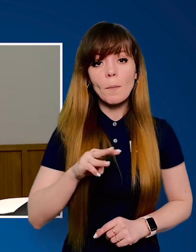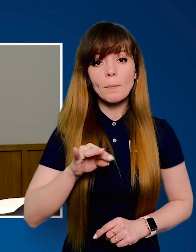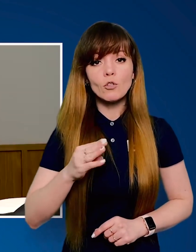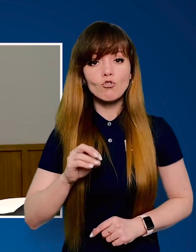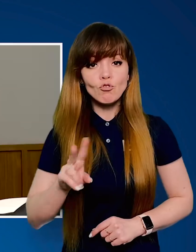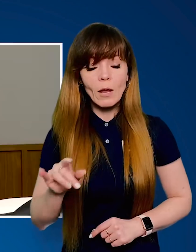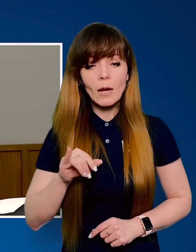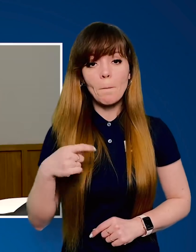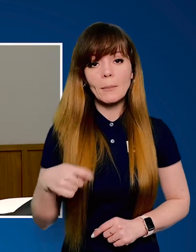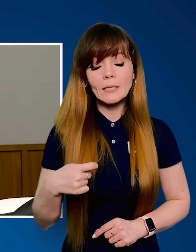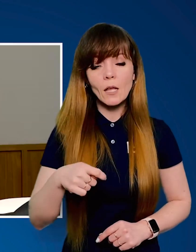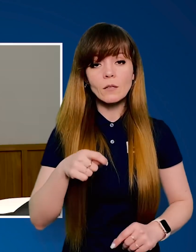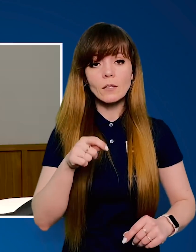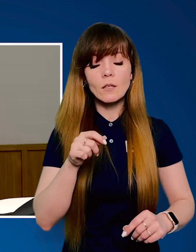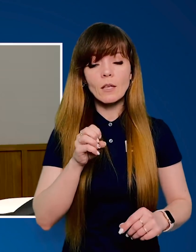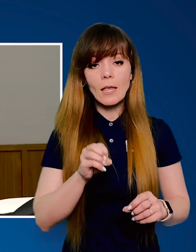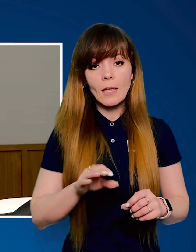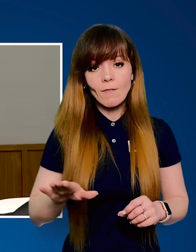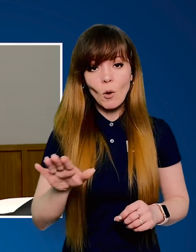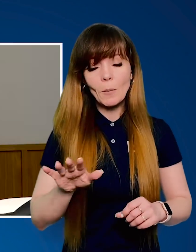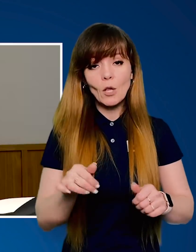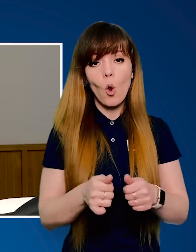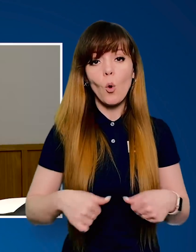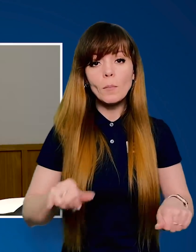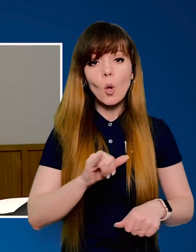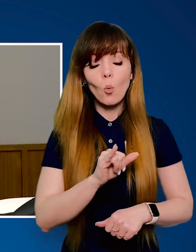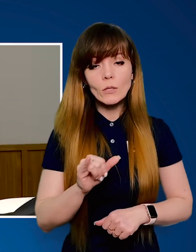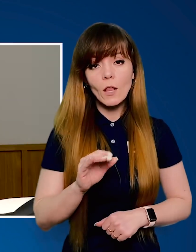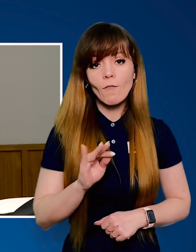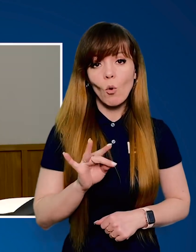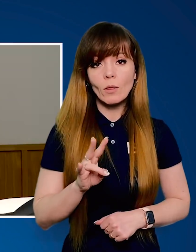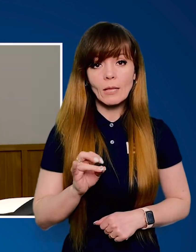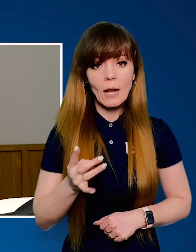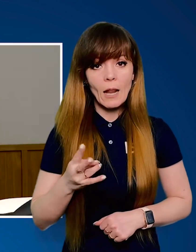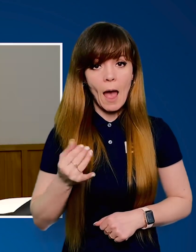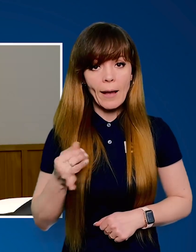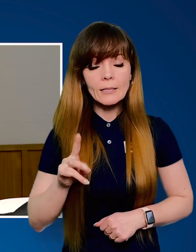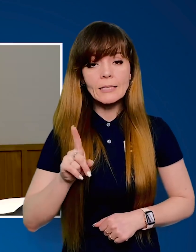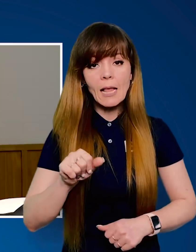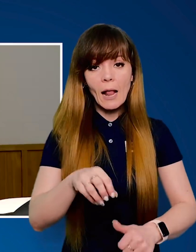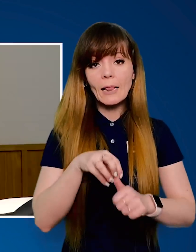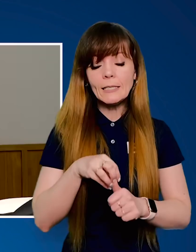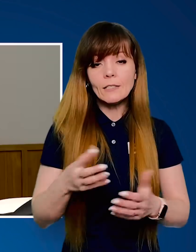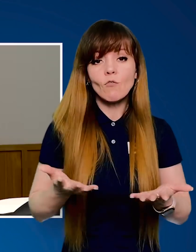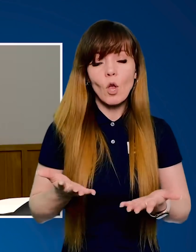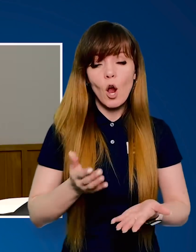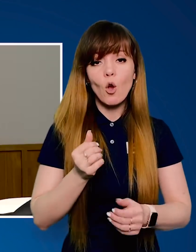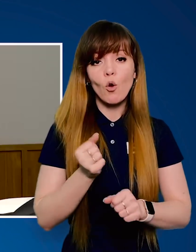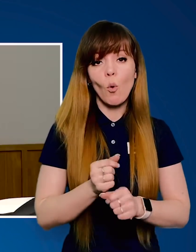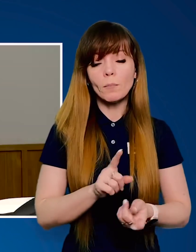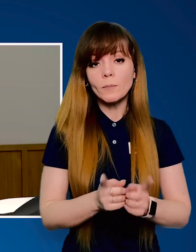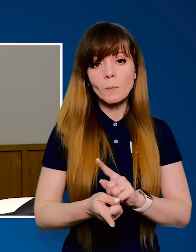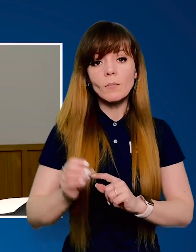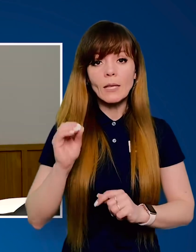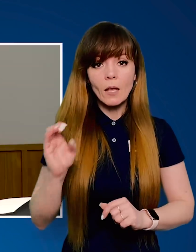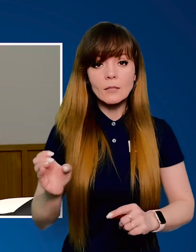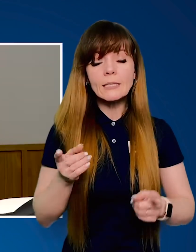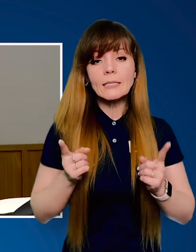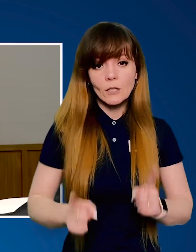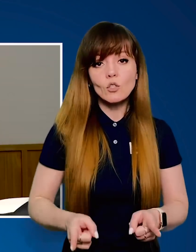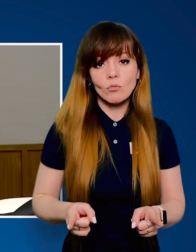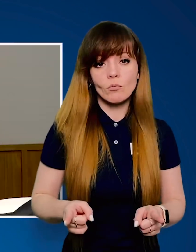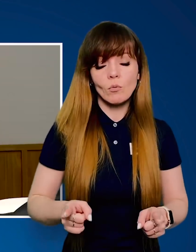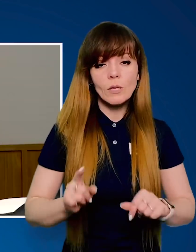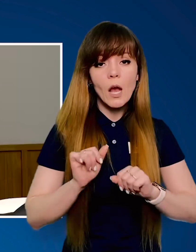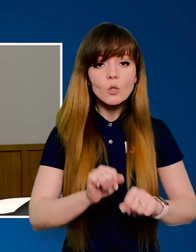Мішелю і президенту Європейської комісії Урсулі Фондер-Ляєн за лідерство, яке робить Європу дійсно